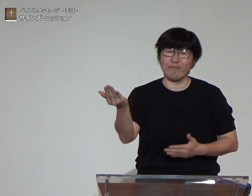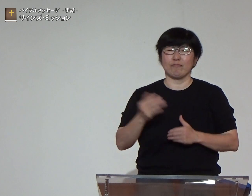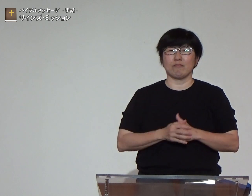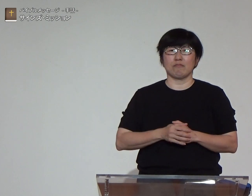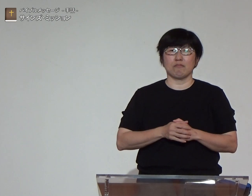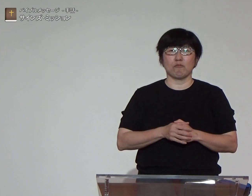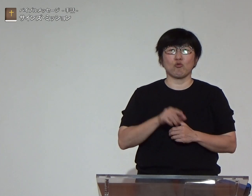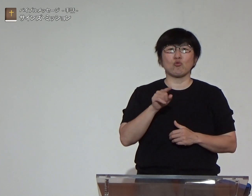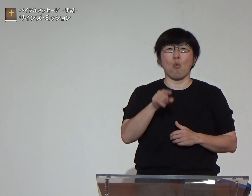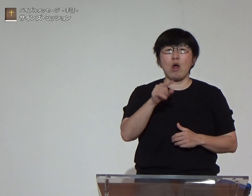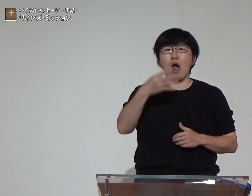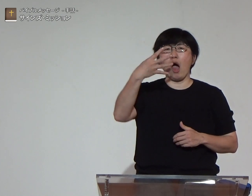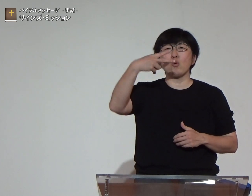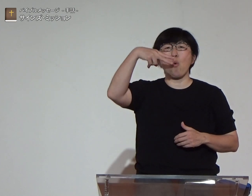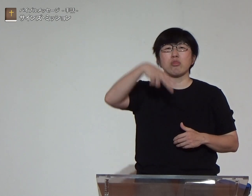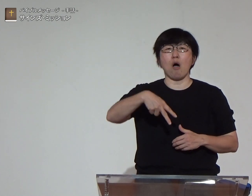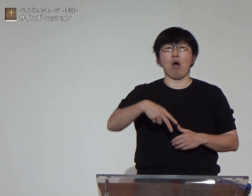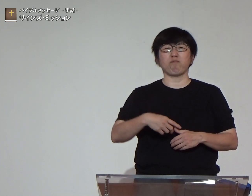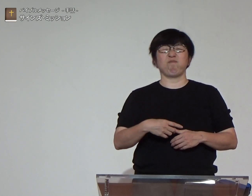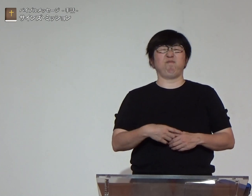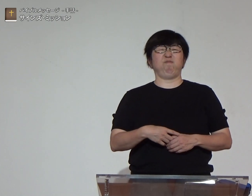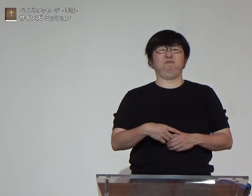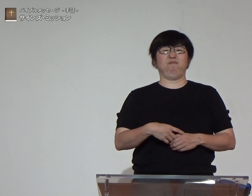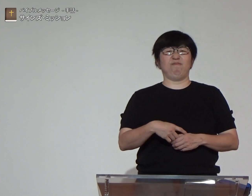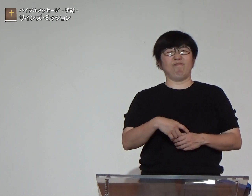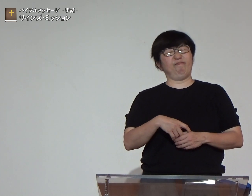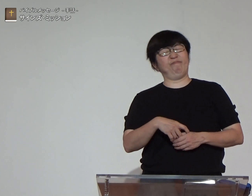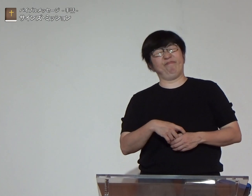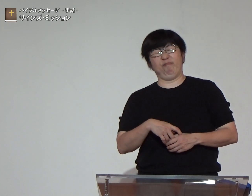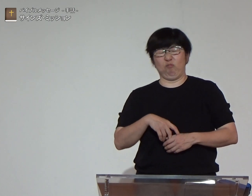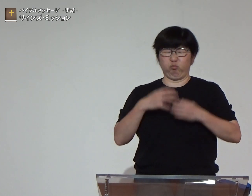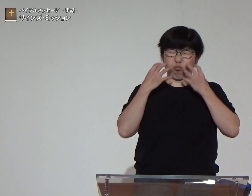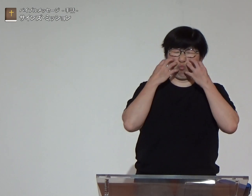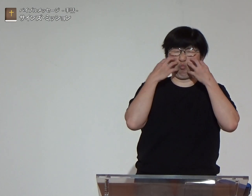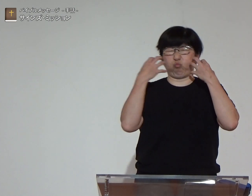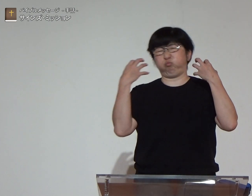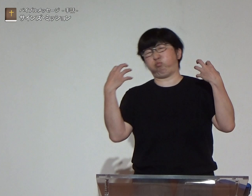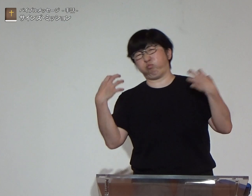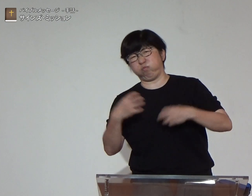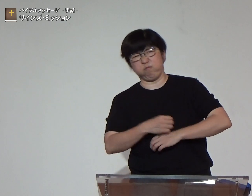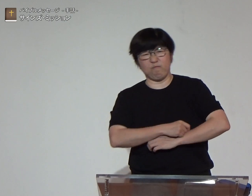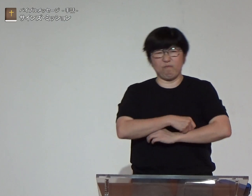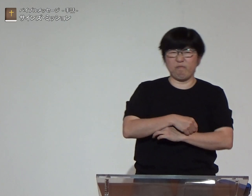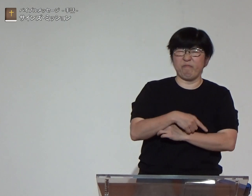を与えられましたするとヨナはぷんぷんと憤慨します